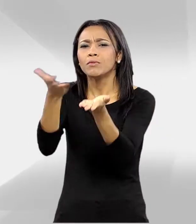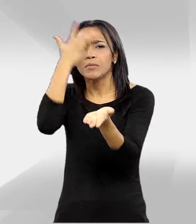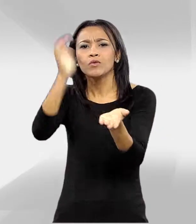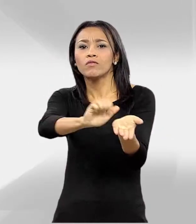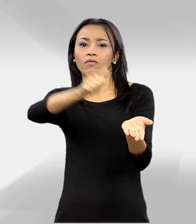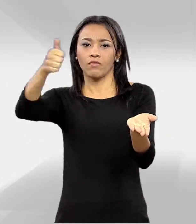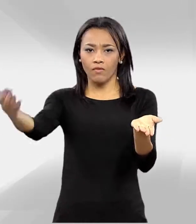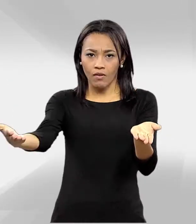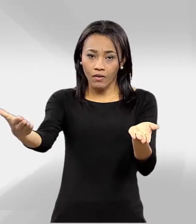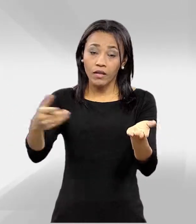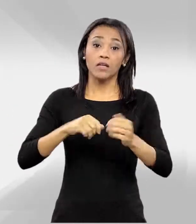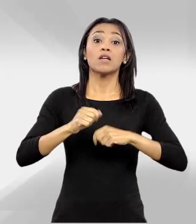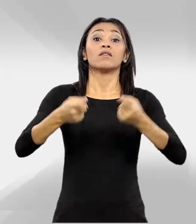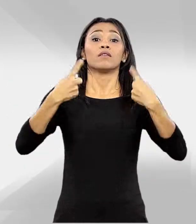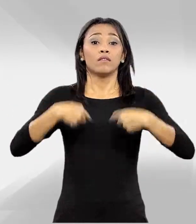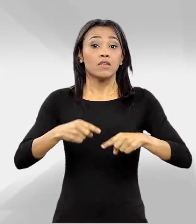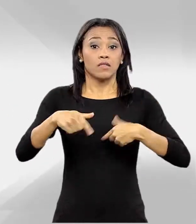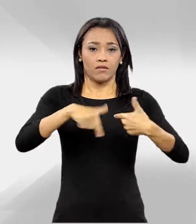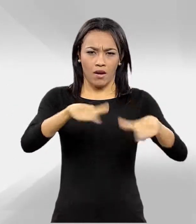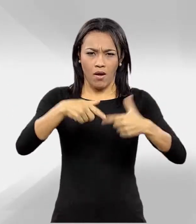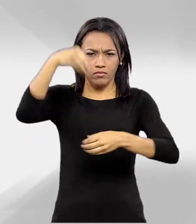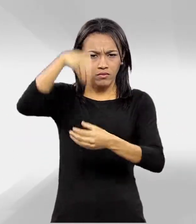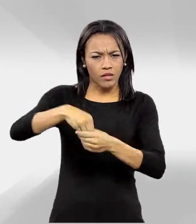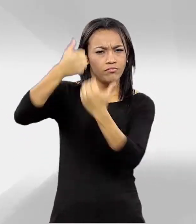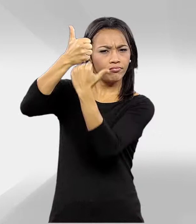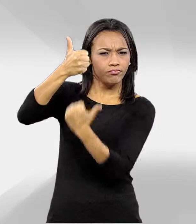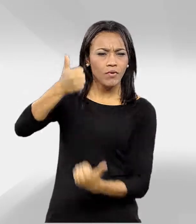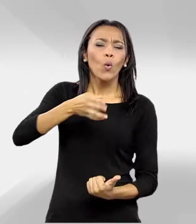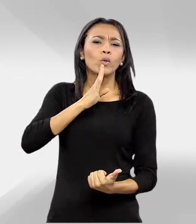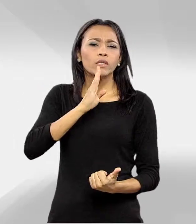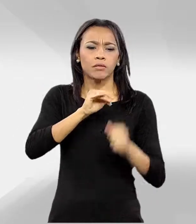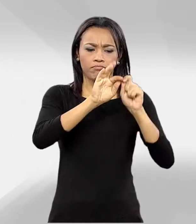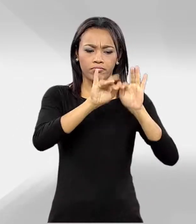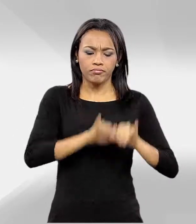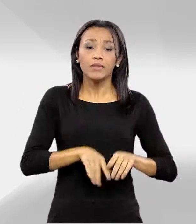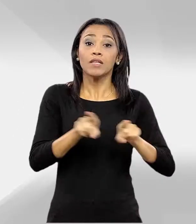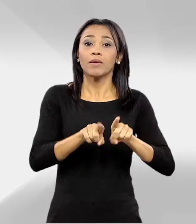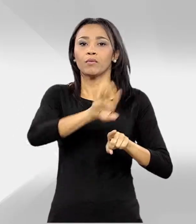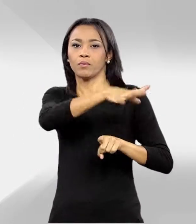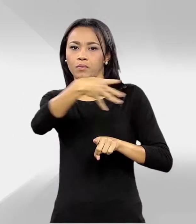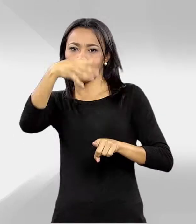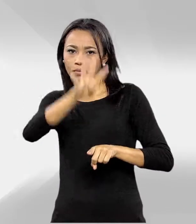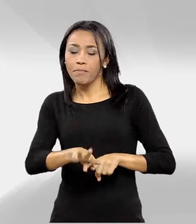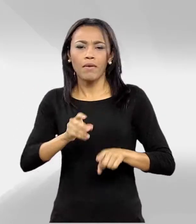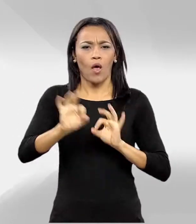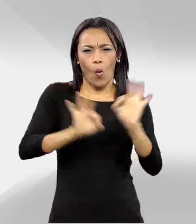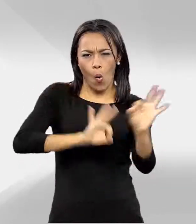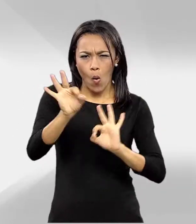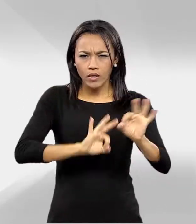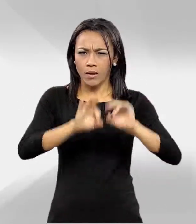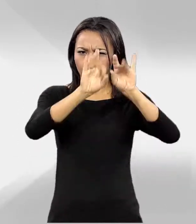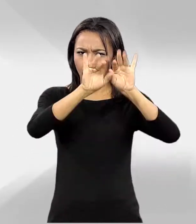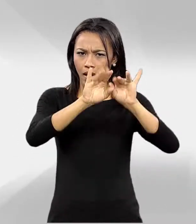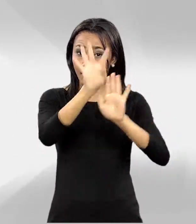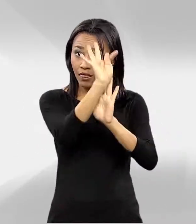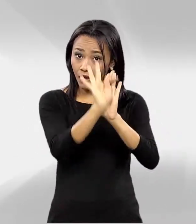público interno. Serviços administrativos com conhecimento de Word e Excel para elaboração de textos e